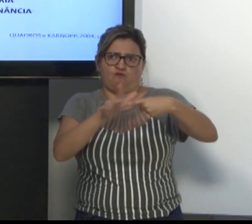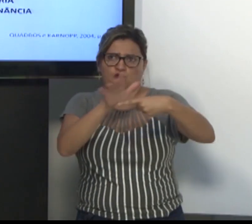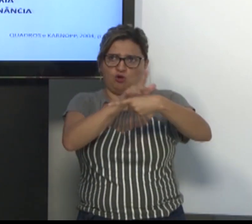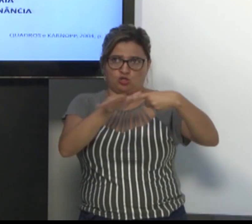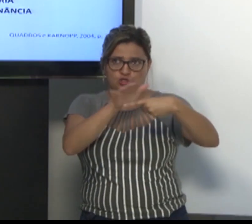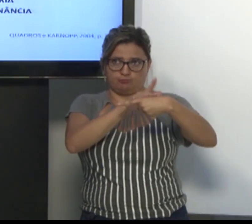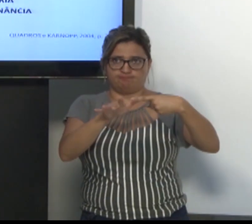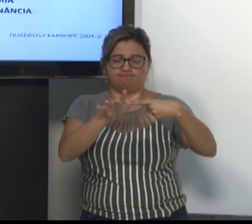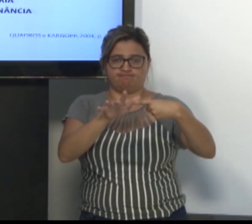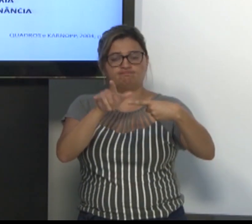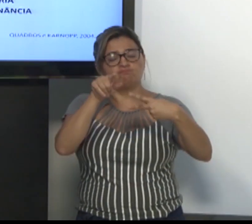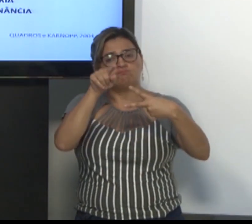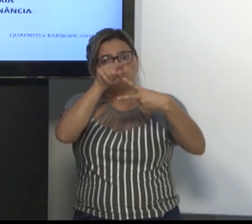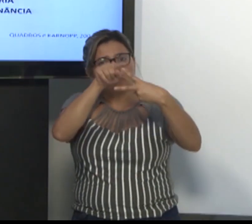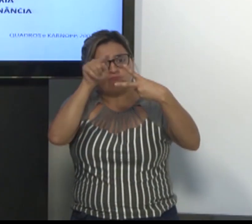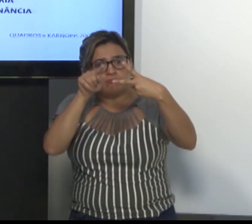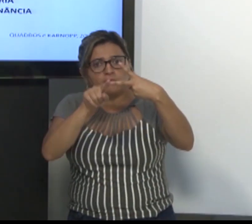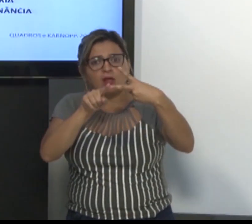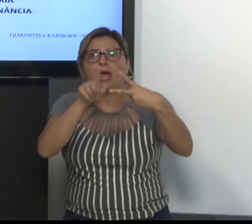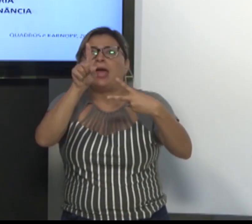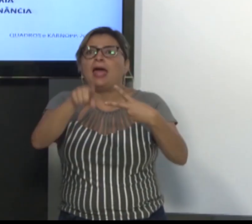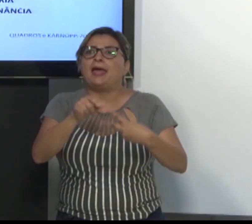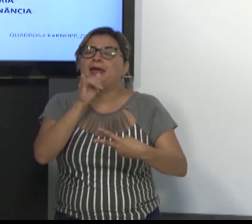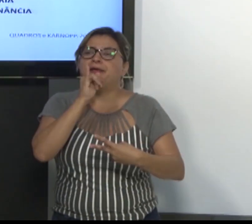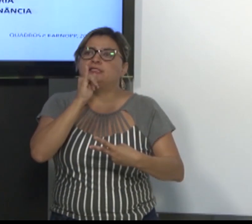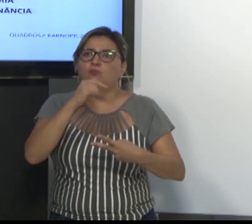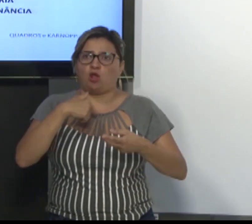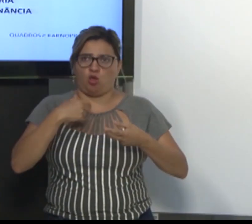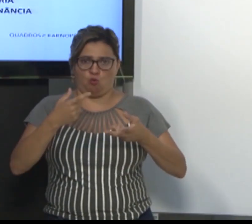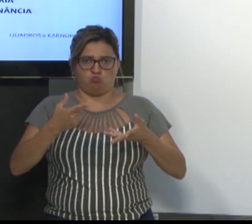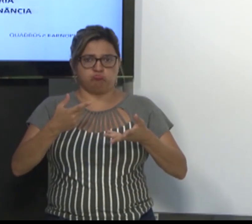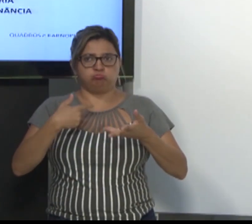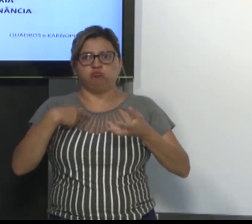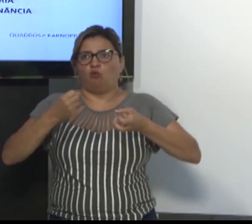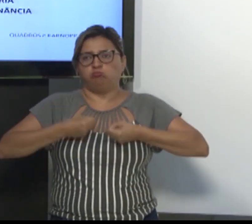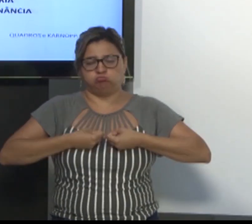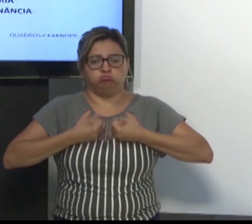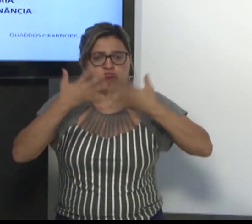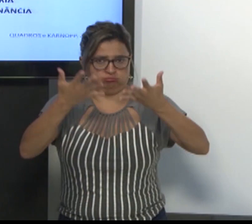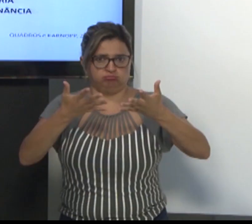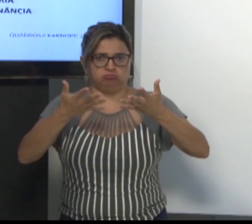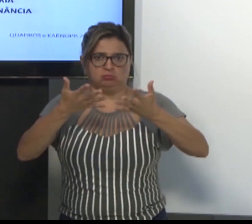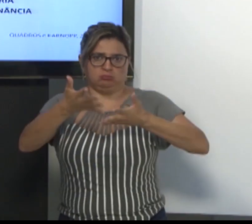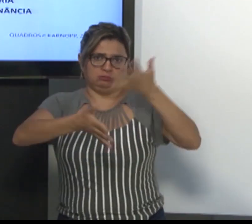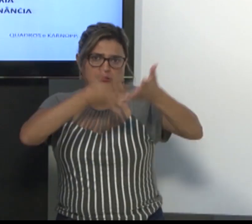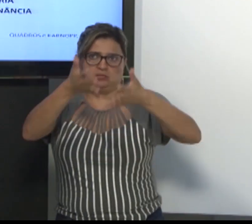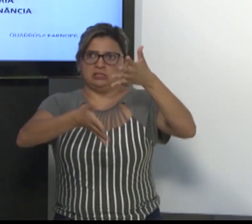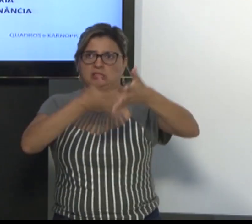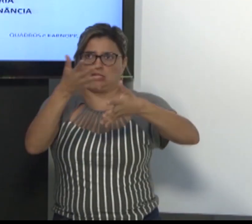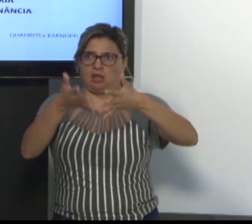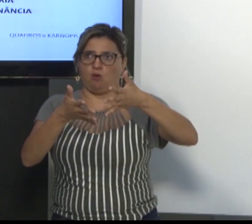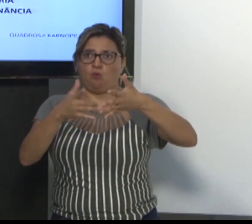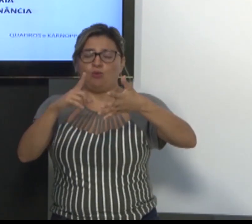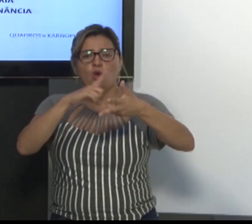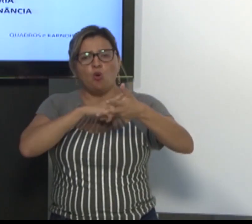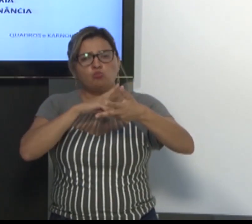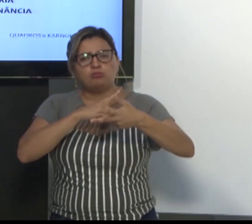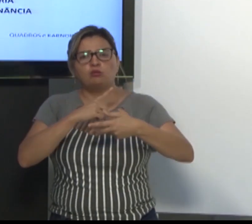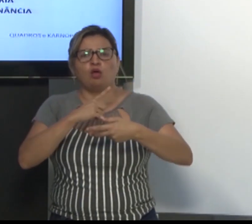fonológicas na produção de alguns sinais que envolvem as mãos. como usar essas duas mãos na